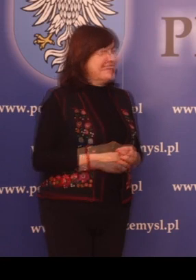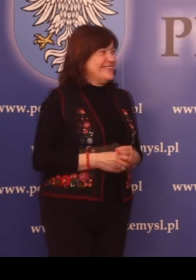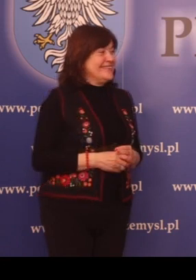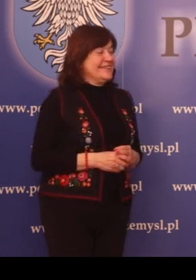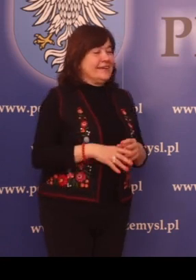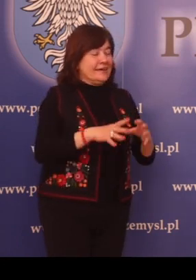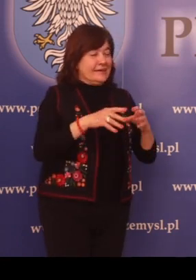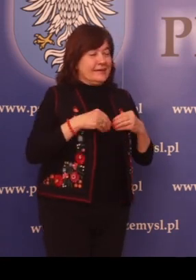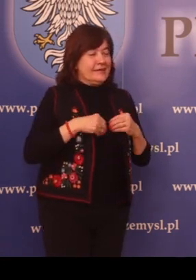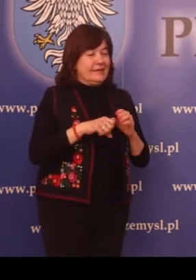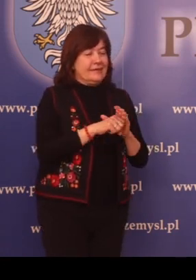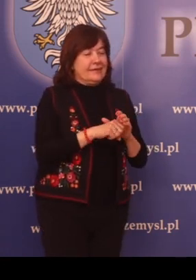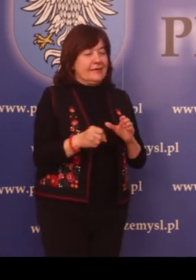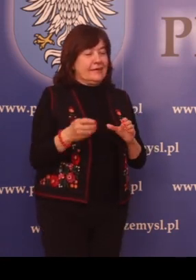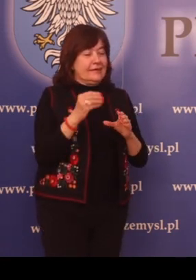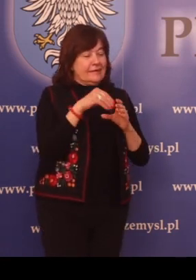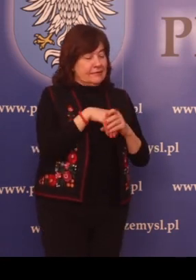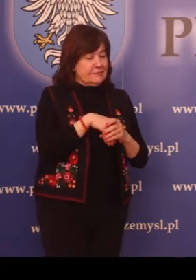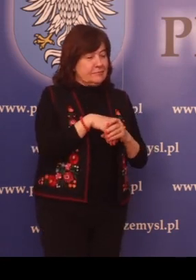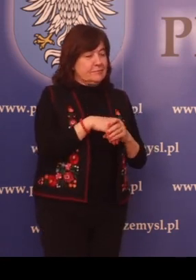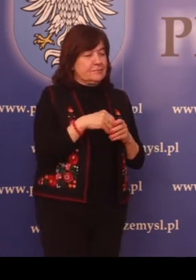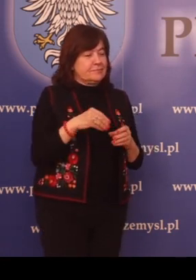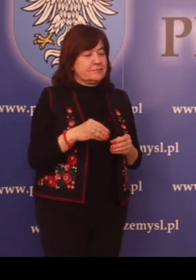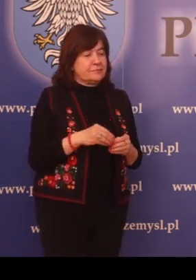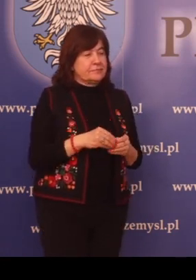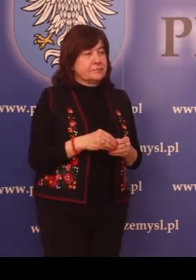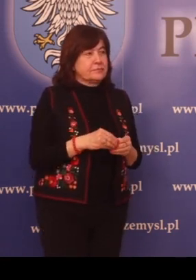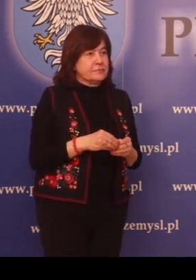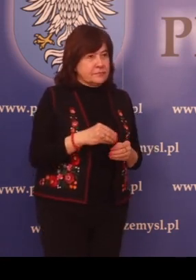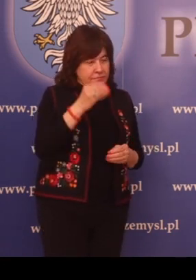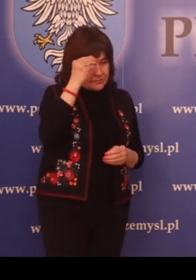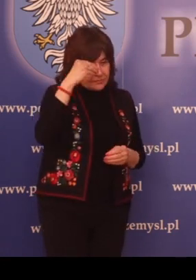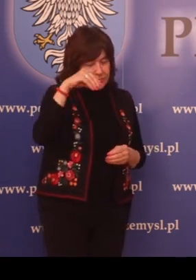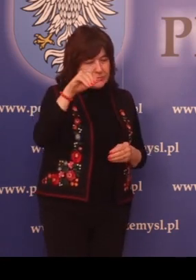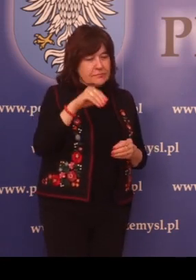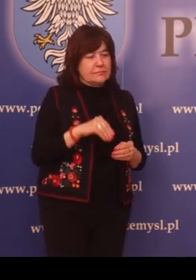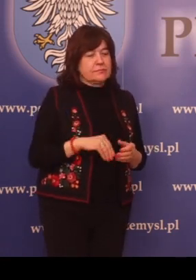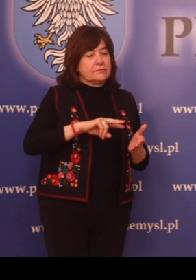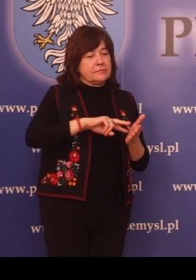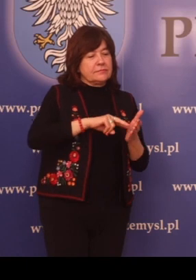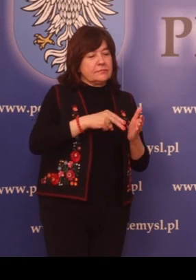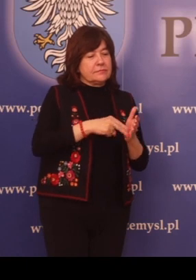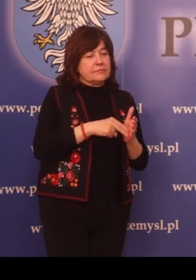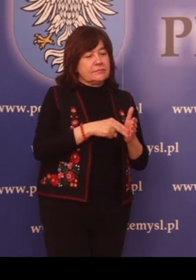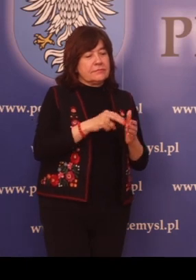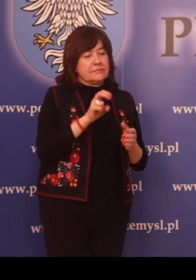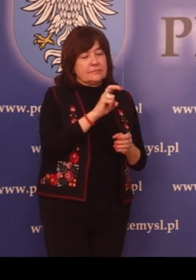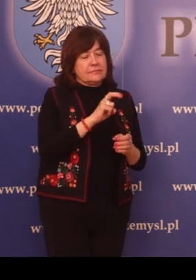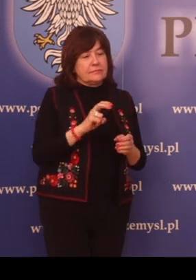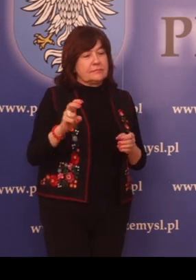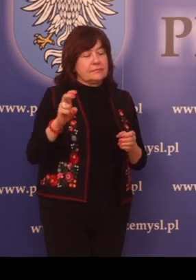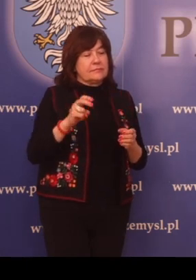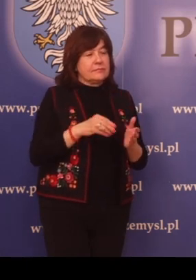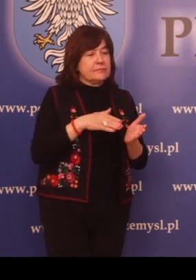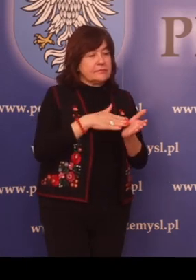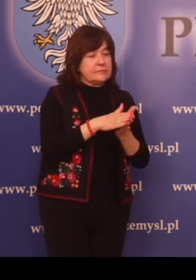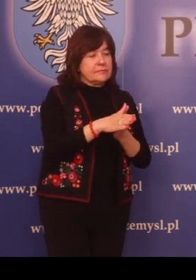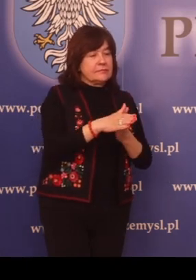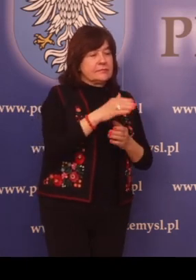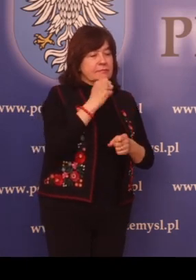Przyjmowanie od inwestora zawiadomienia o zamierzonym terminie rozpoczęcia robót budowlanych.